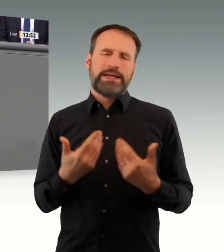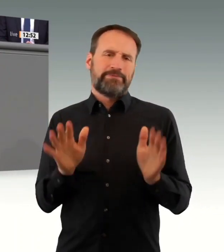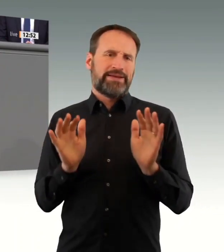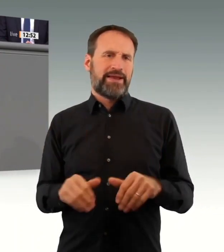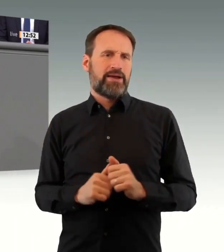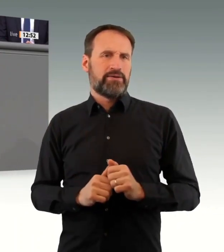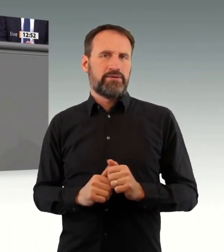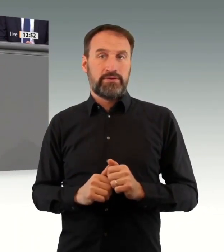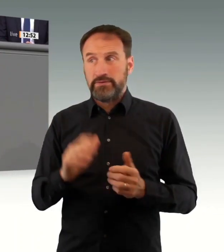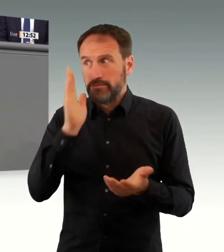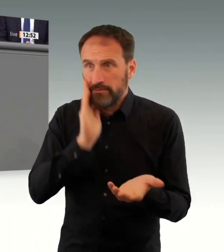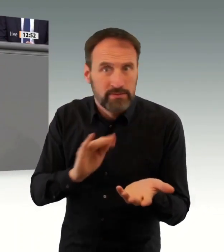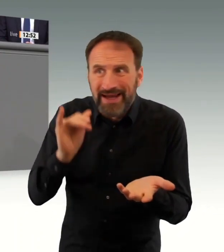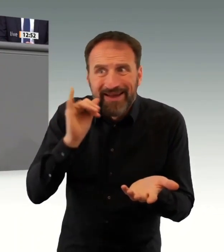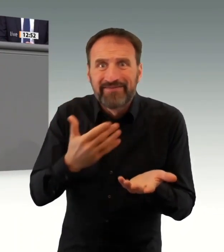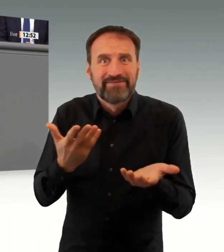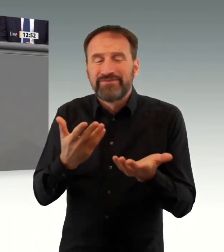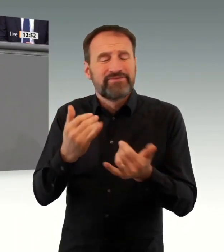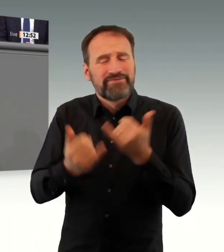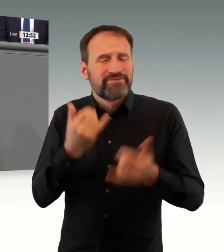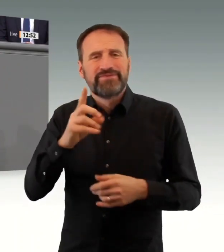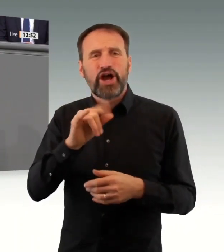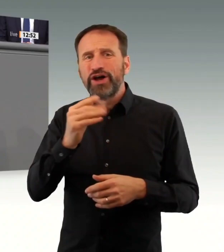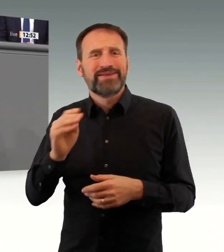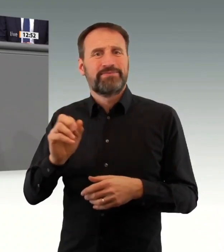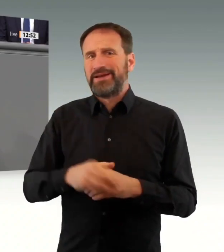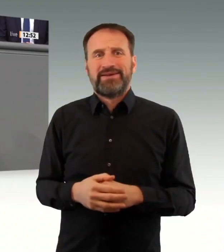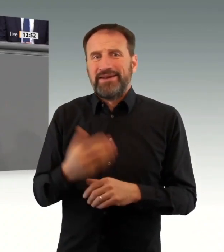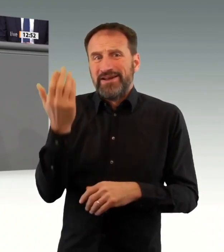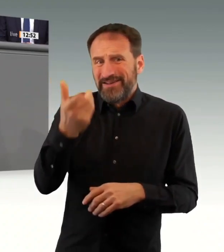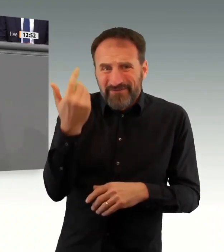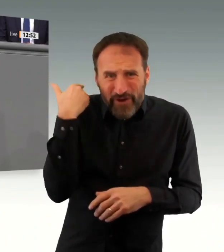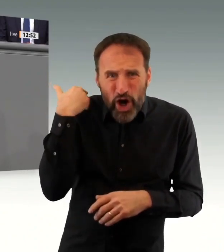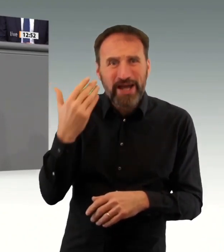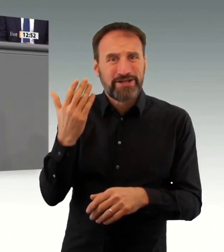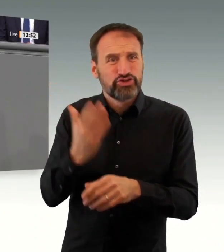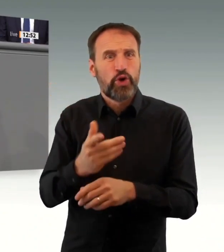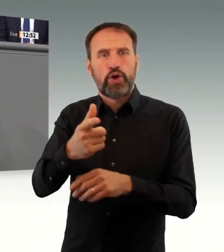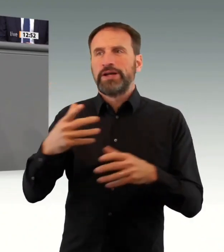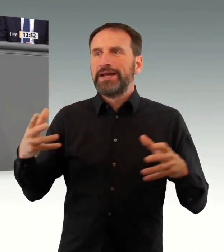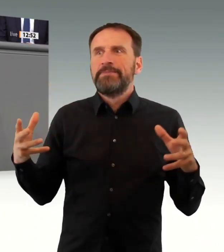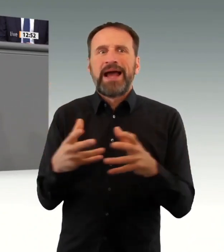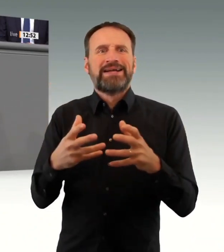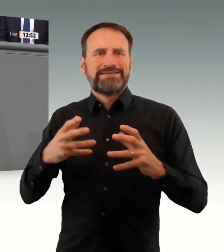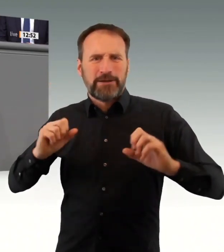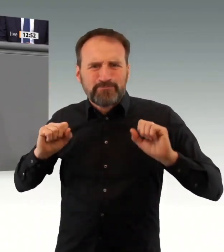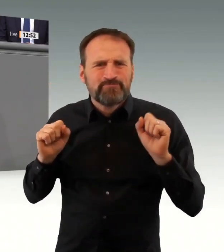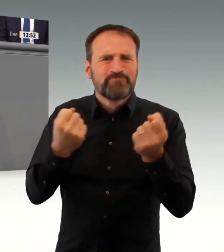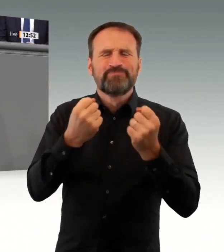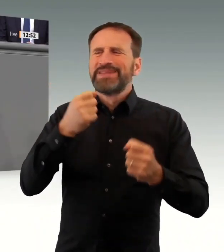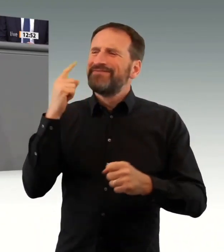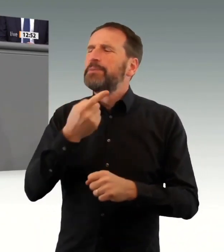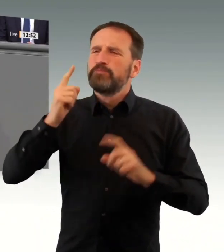am Nikolaustag, auch geschrieben haben. Ganz offensichtlich sind die Landesregierungen und Ministerpräsidenten mit dem, was sie haben,